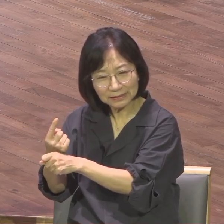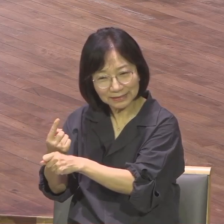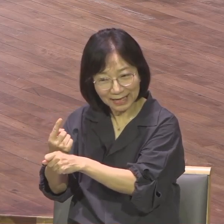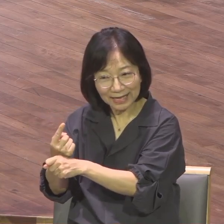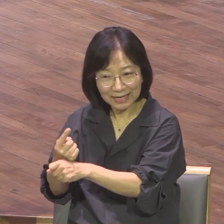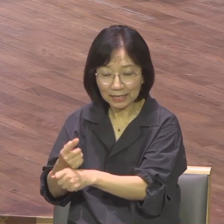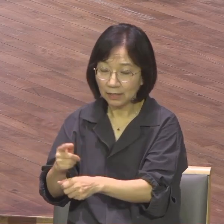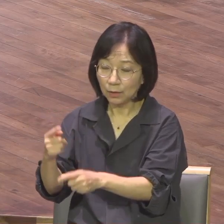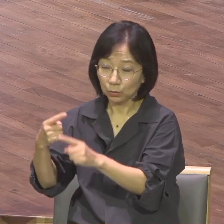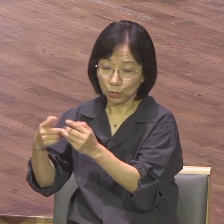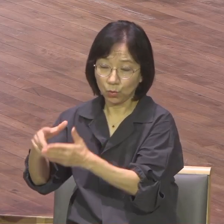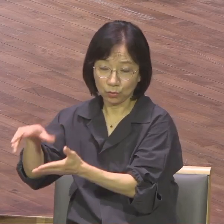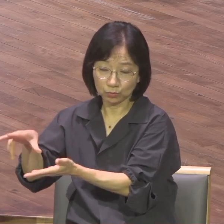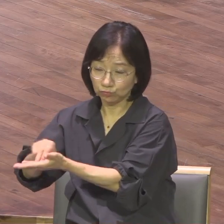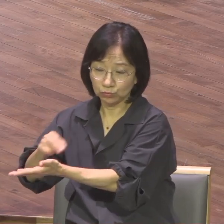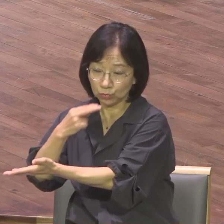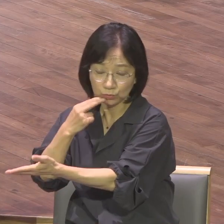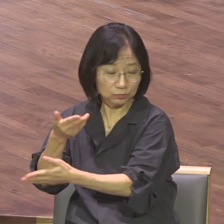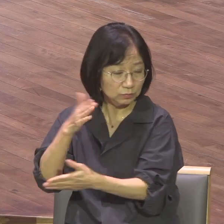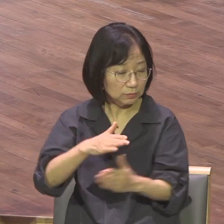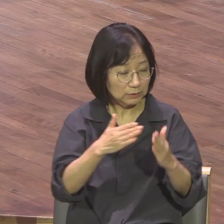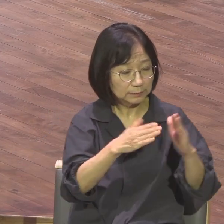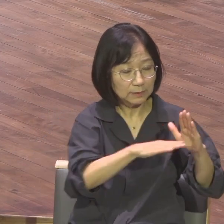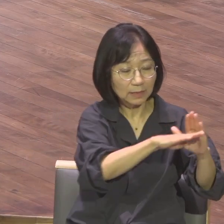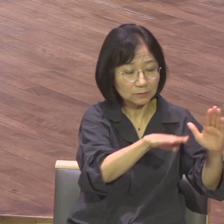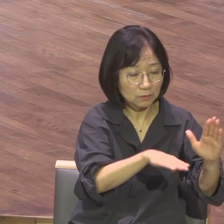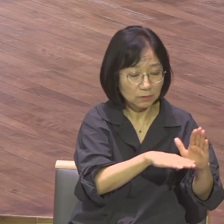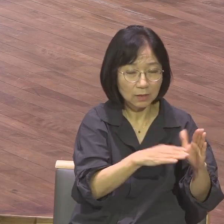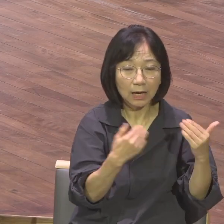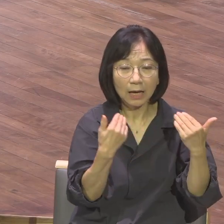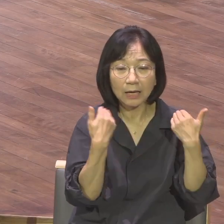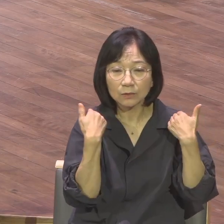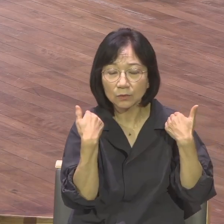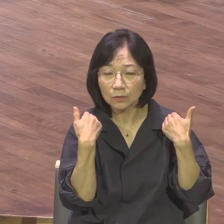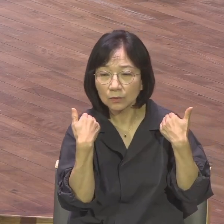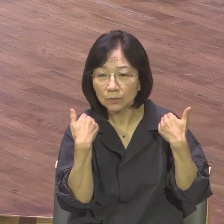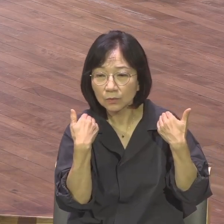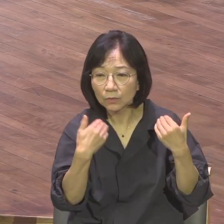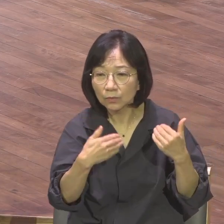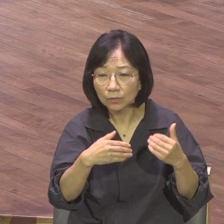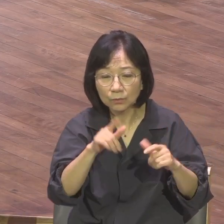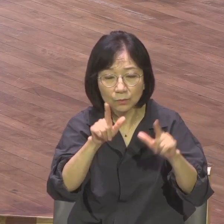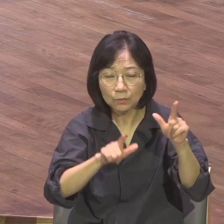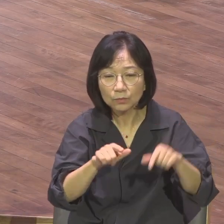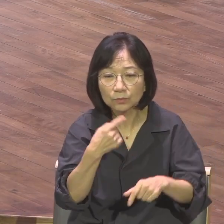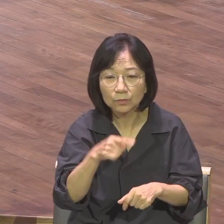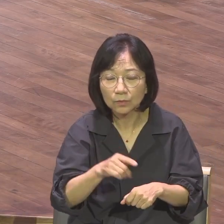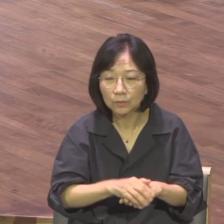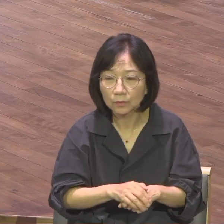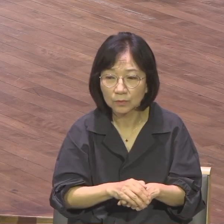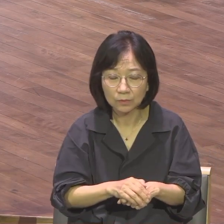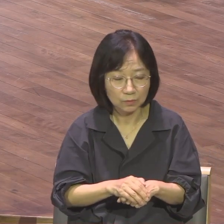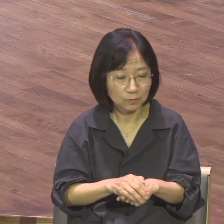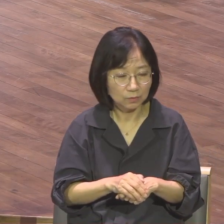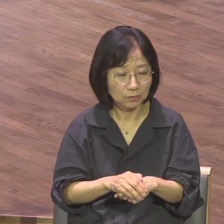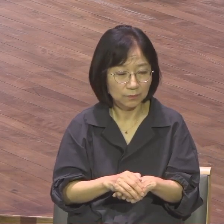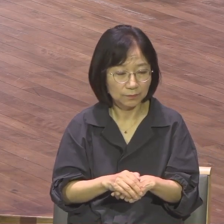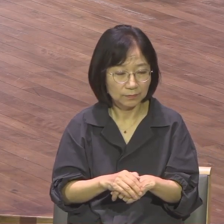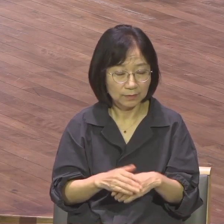그러나 가정은 어떻습니까? 학교는 어떻습니까? 학교에서 복음 가르치지 않습니다